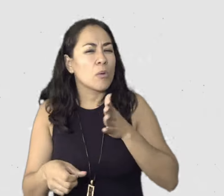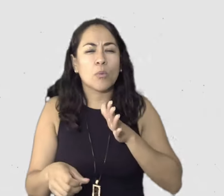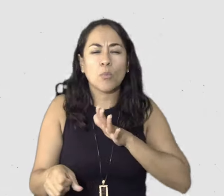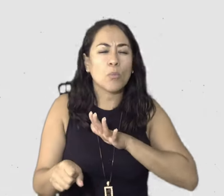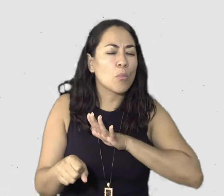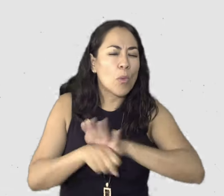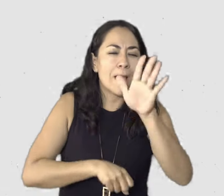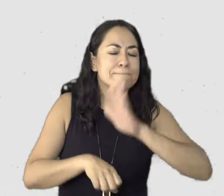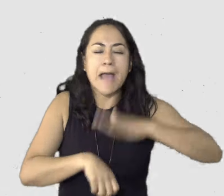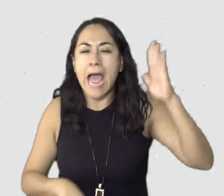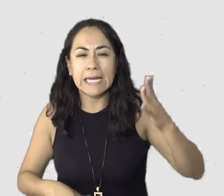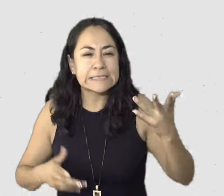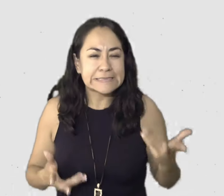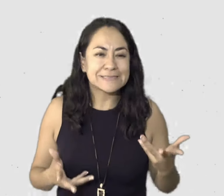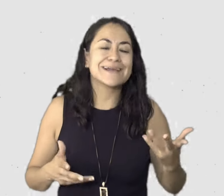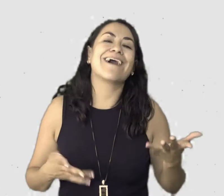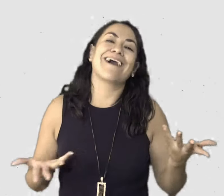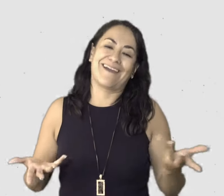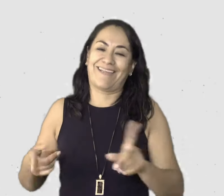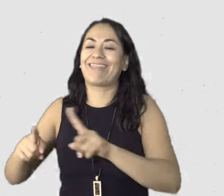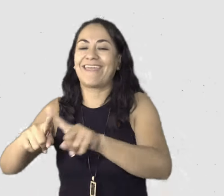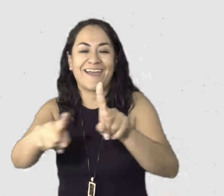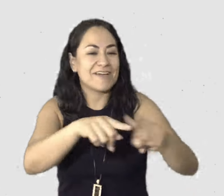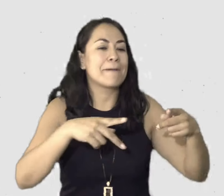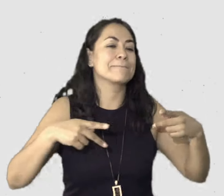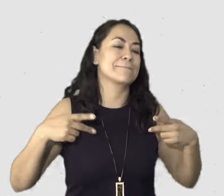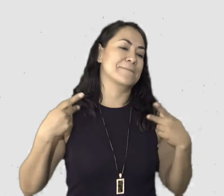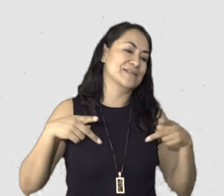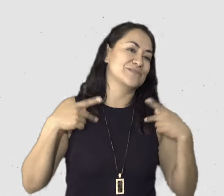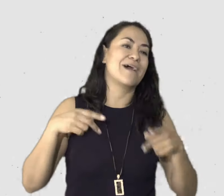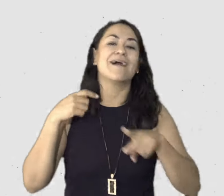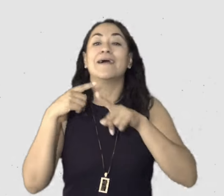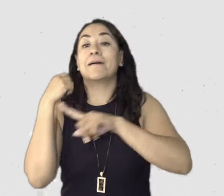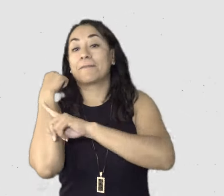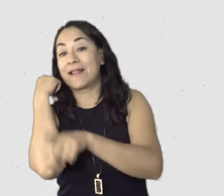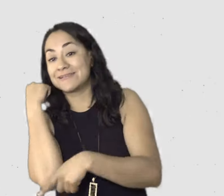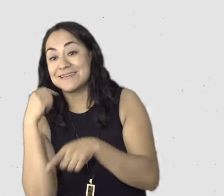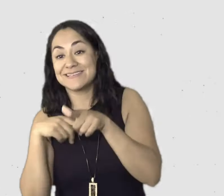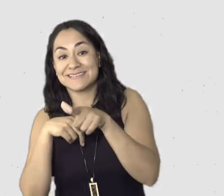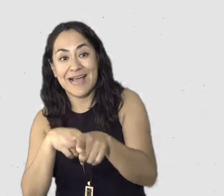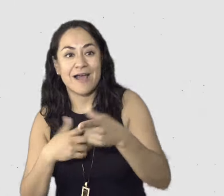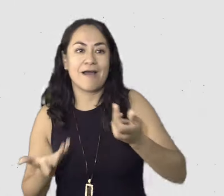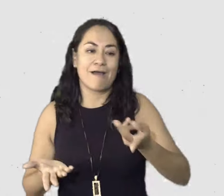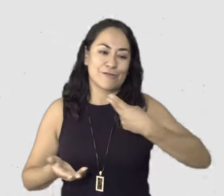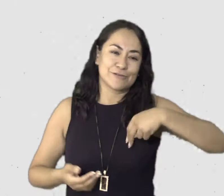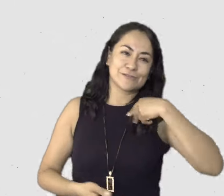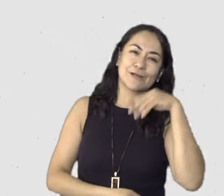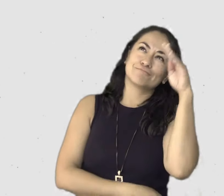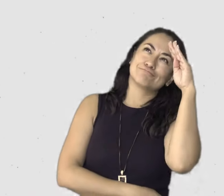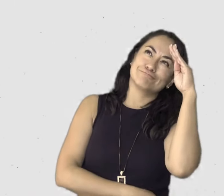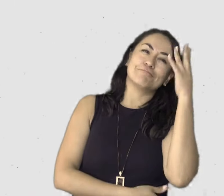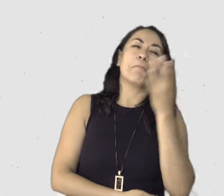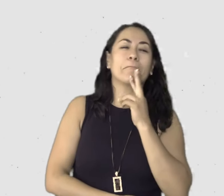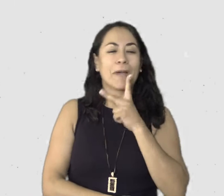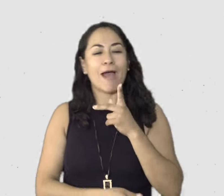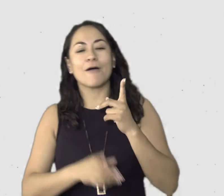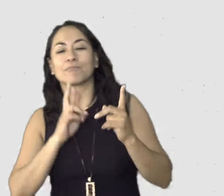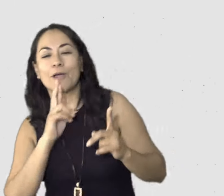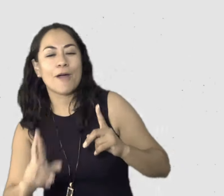todo más sencillo porque estábamos varias embarazadas todavía, no había llegado totalmente el caos y hacíamos todo ese tipo de dinámicas como para integrarnos,